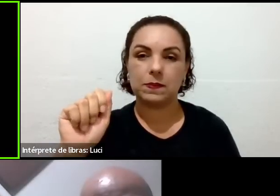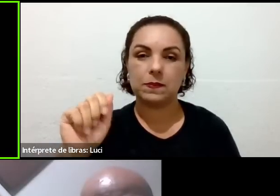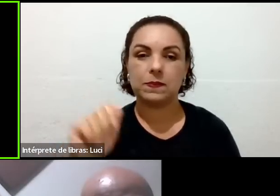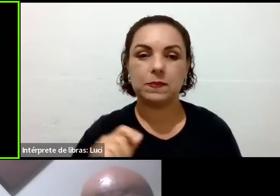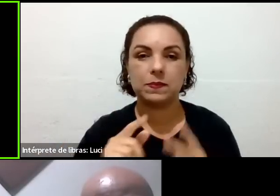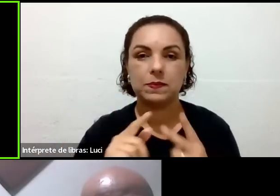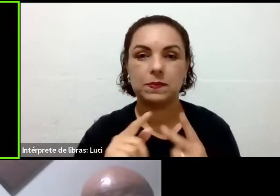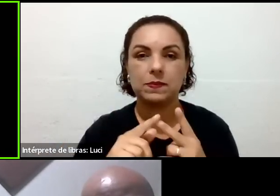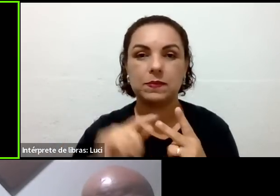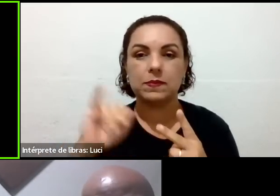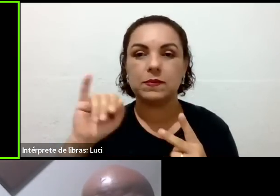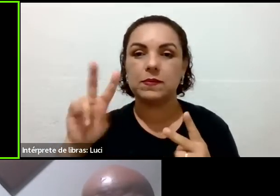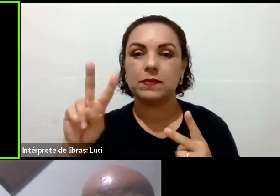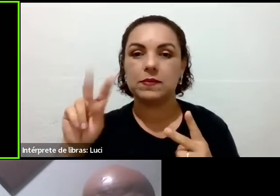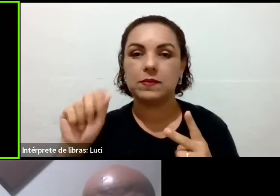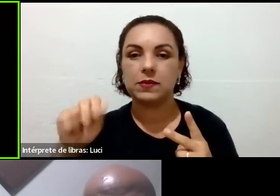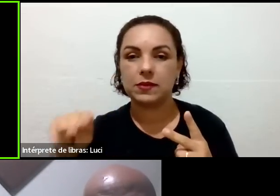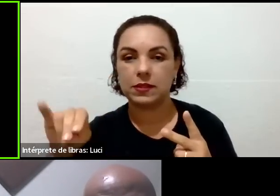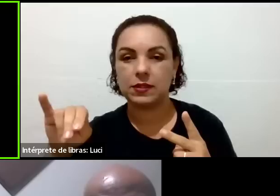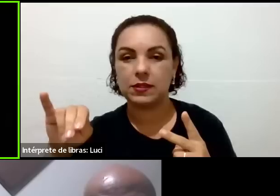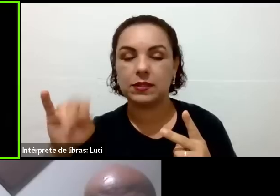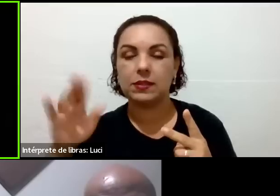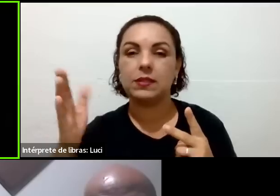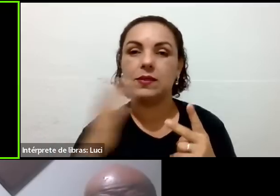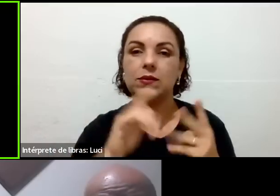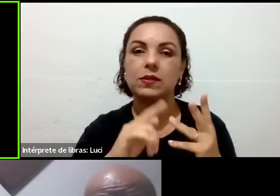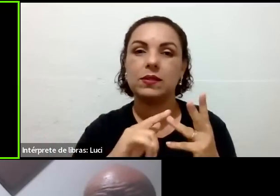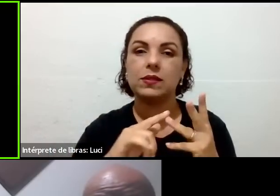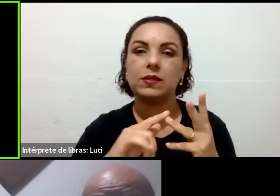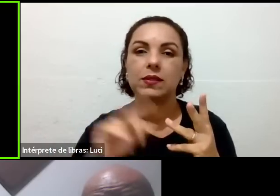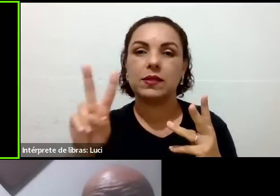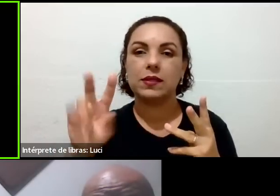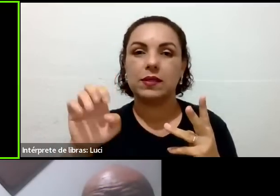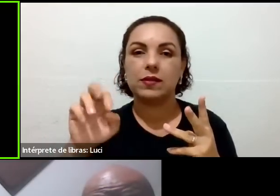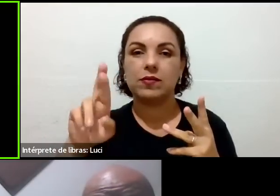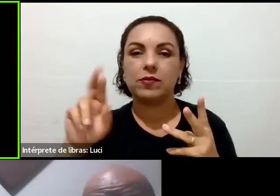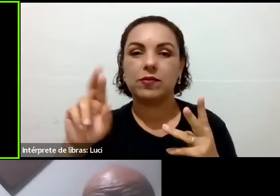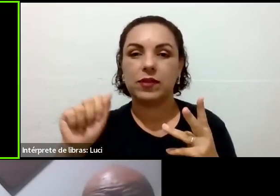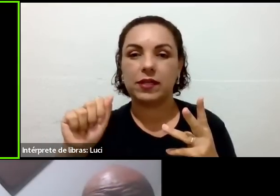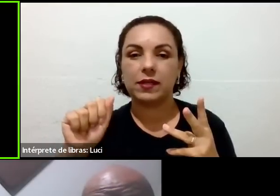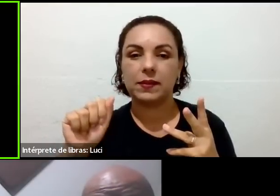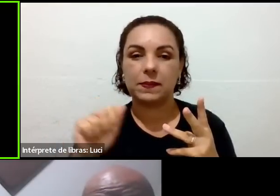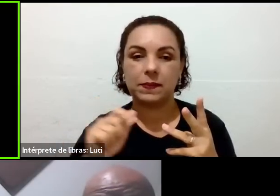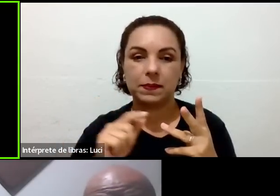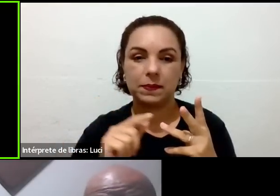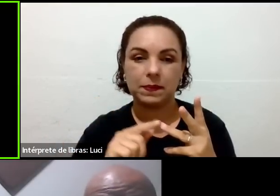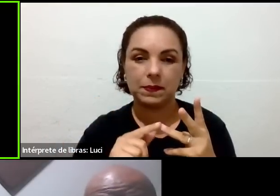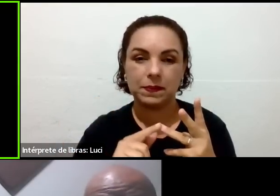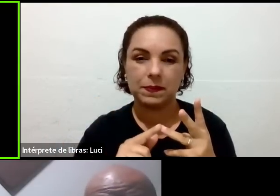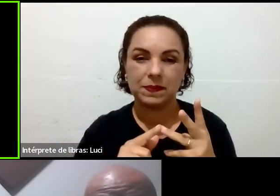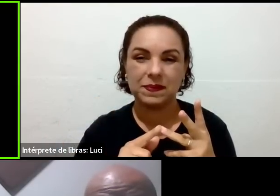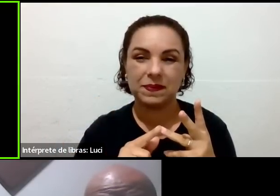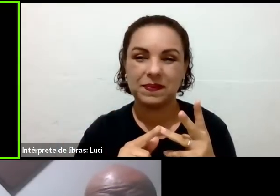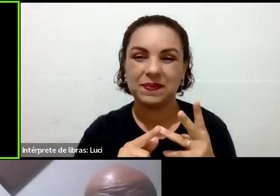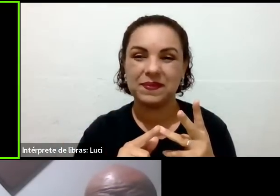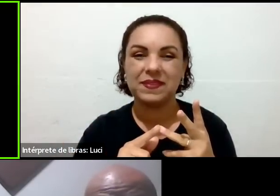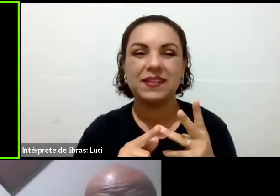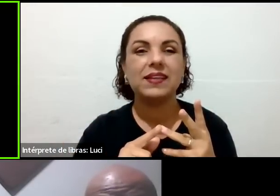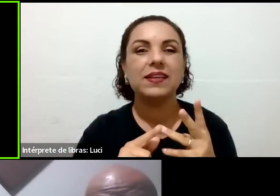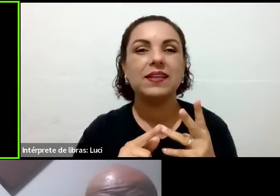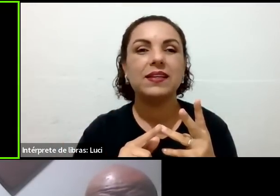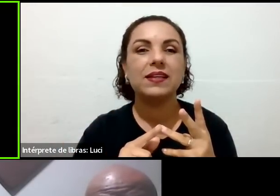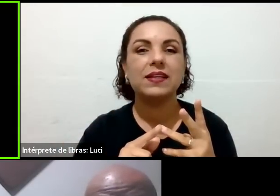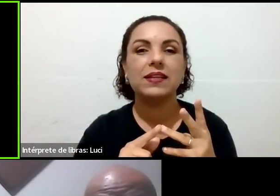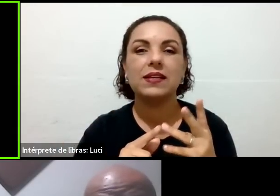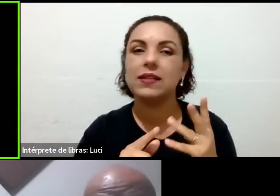Vera Lúcia, e tem uma pessoa aqui, só um minutinho, Rosângela, deixa eu achar uma pessoa aqui, ela chama